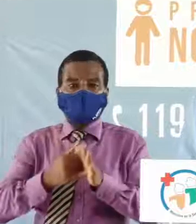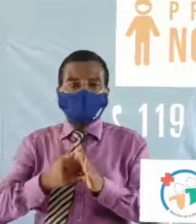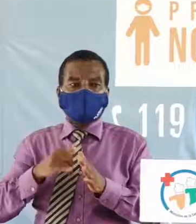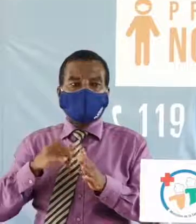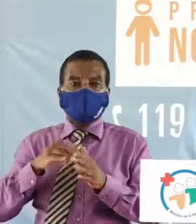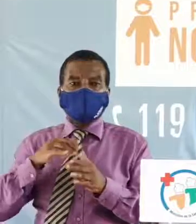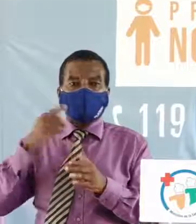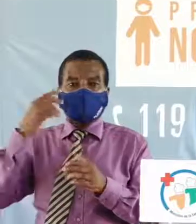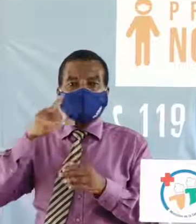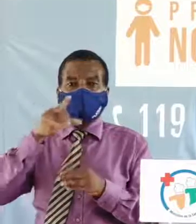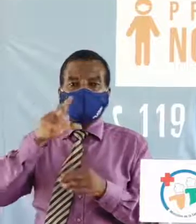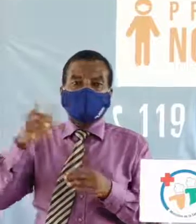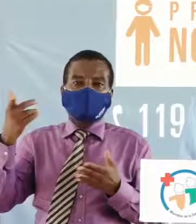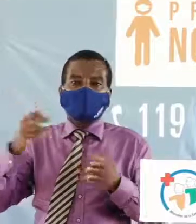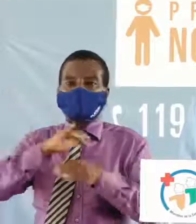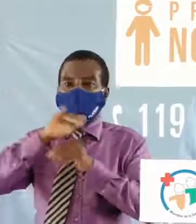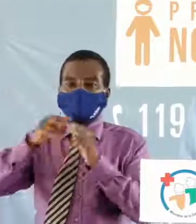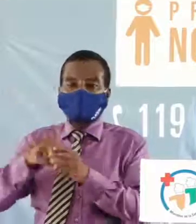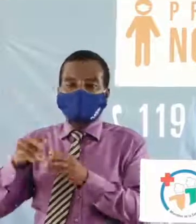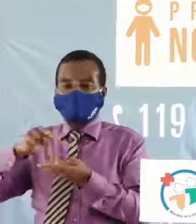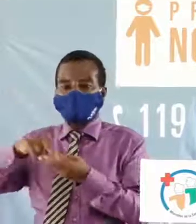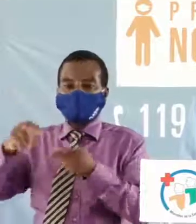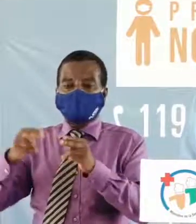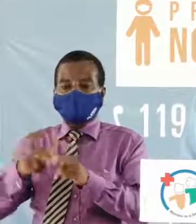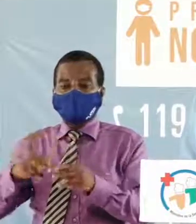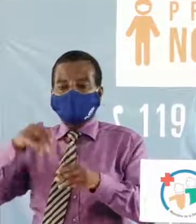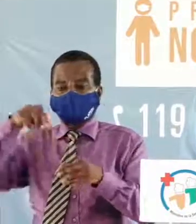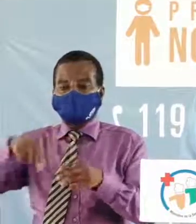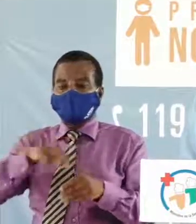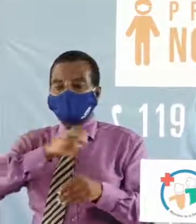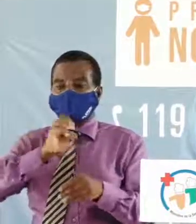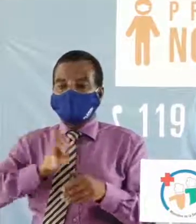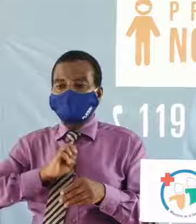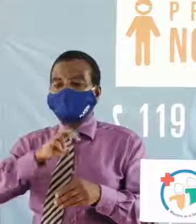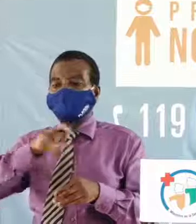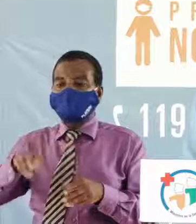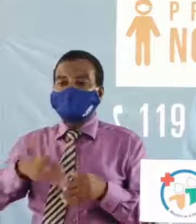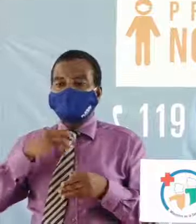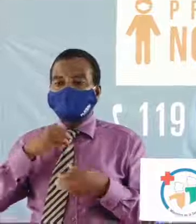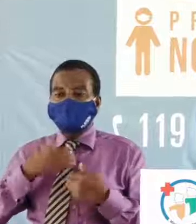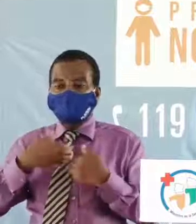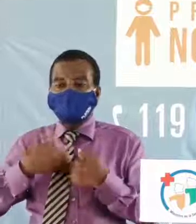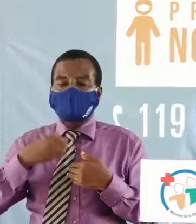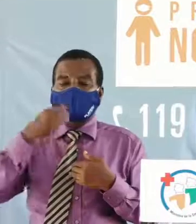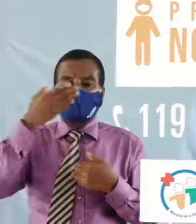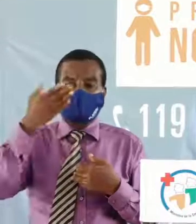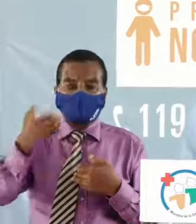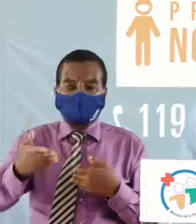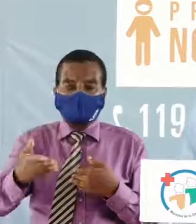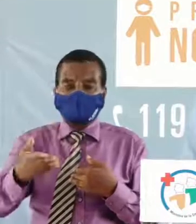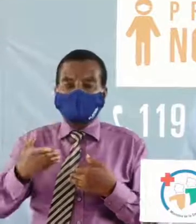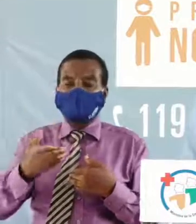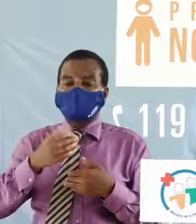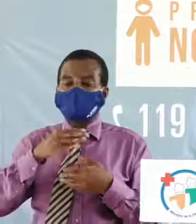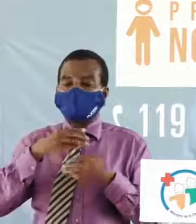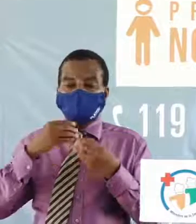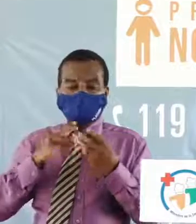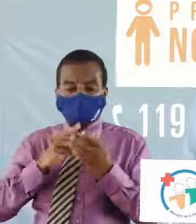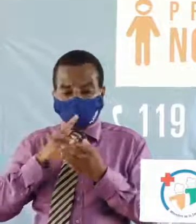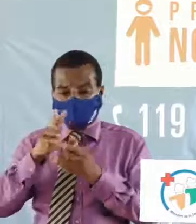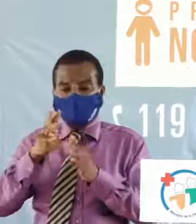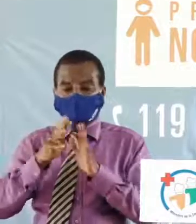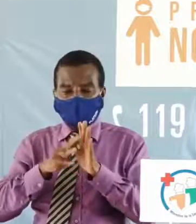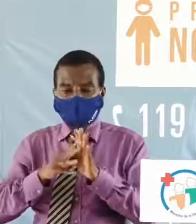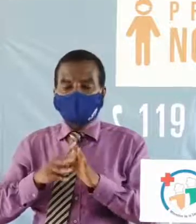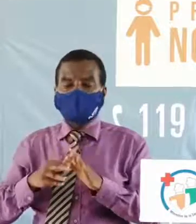reprendre au 20 25 00 40 le 0 3 79 91 44 le 100 et 111 et